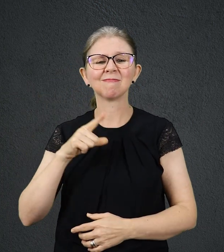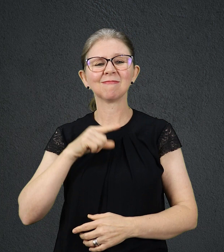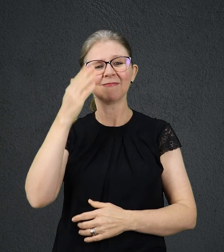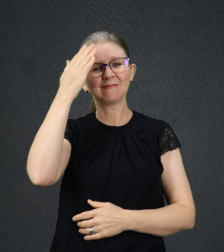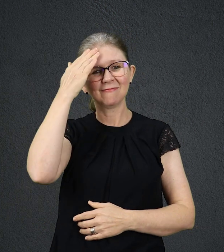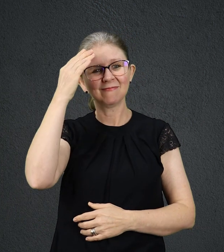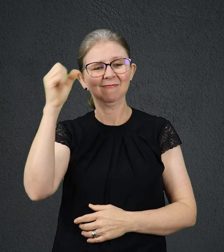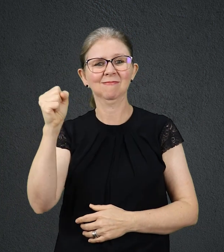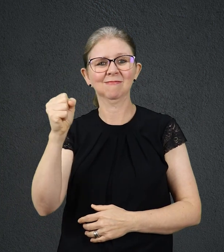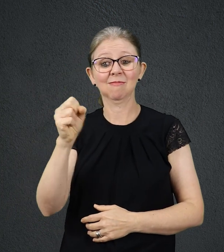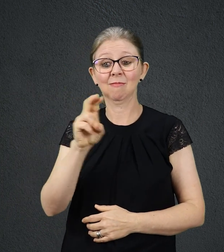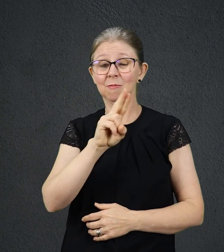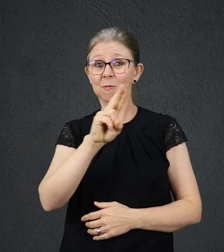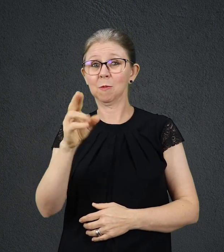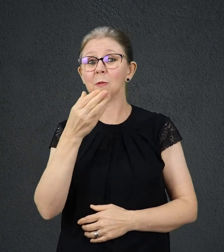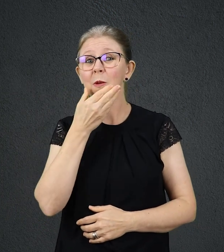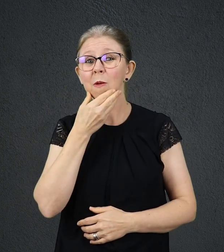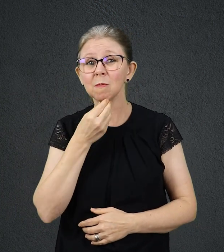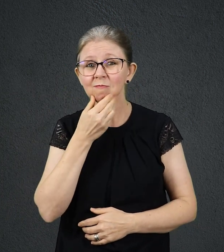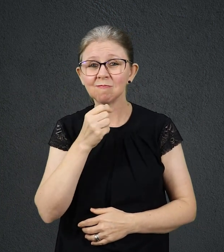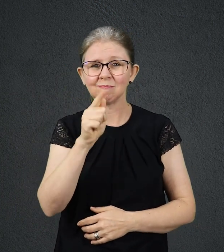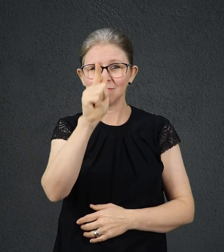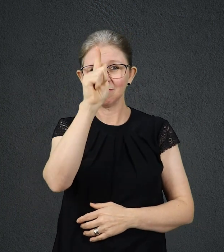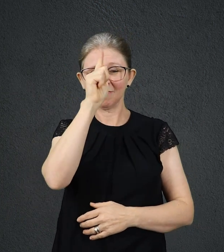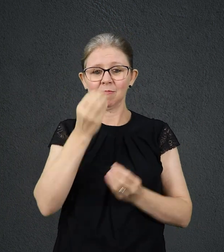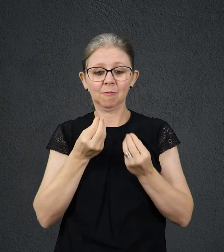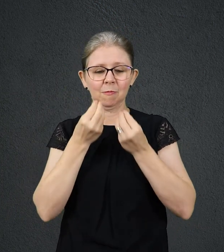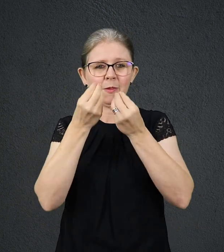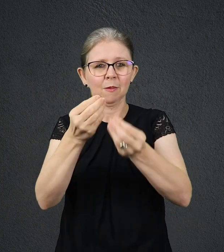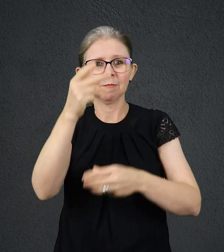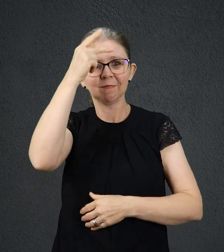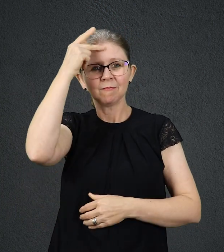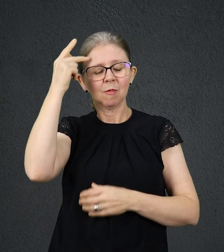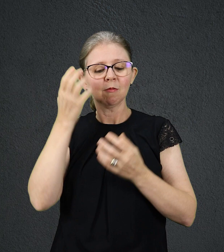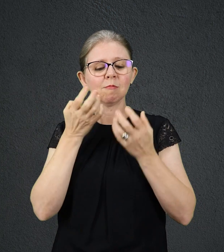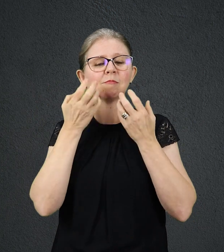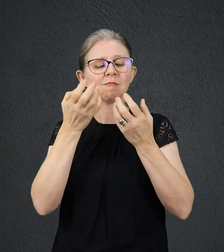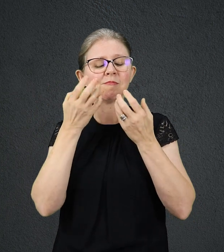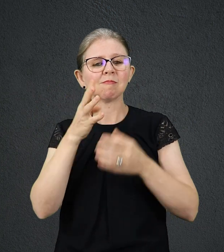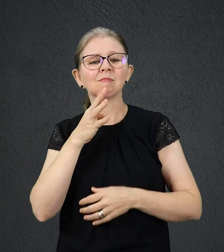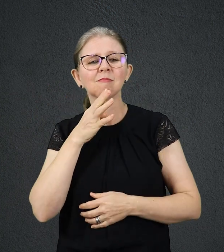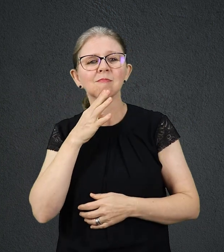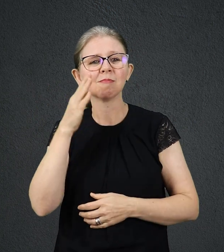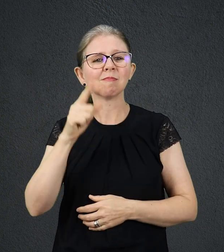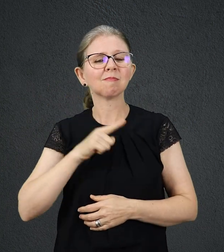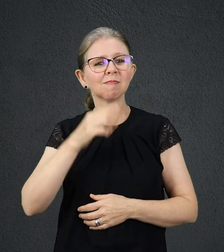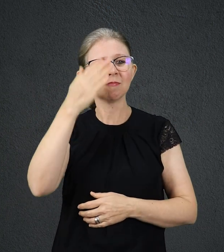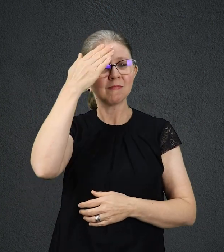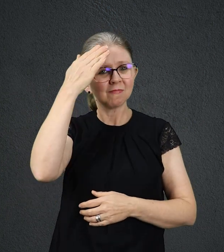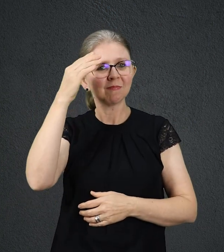O nome que Pitágoras, pensador grego, deu para os amantes do saber foi filósofo. Esse termo vem das